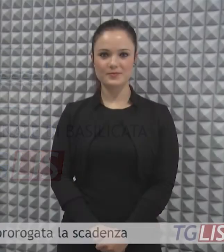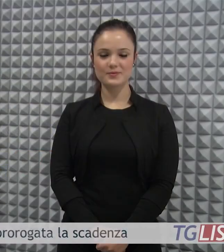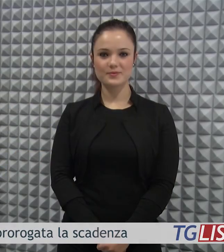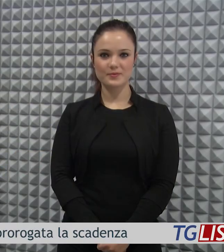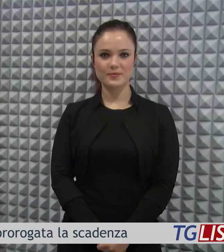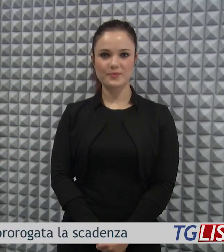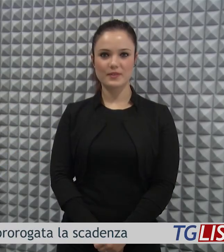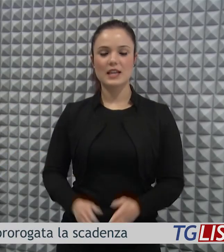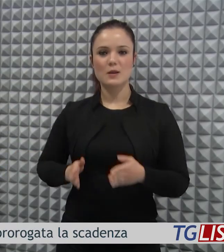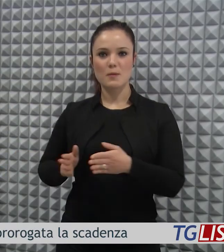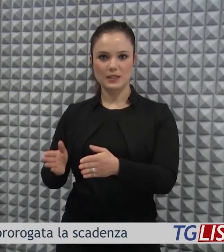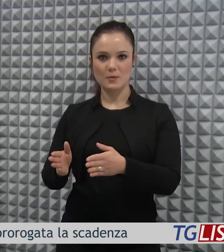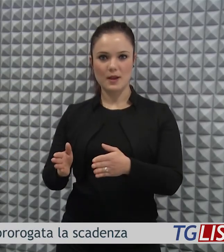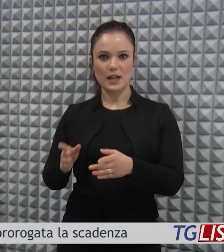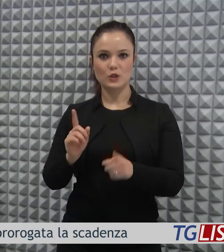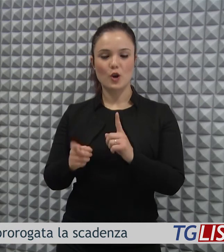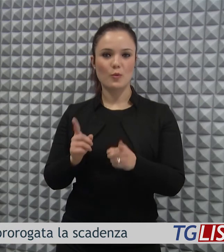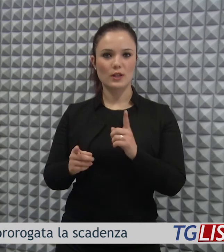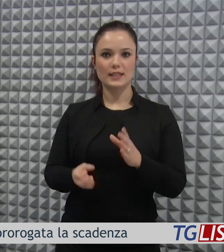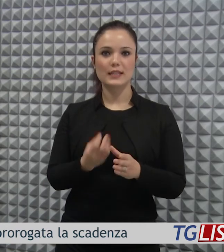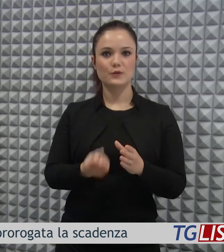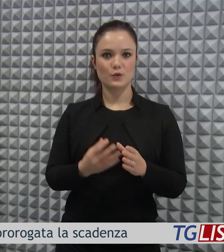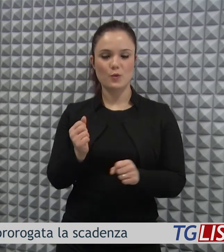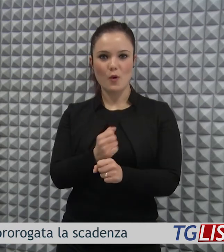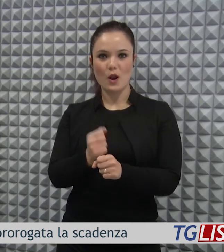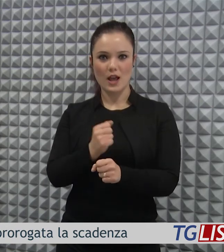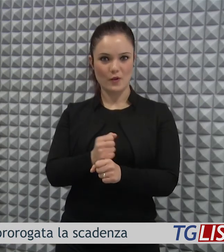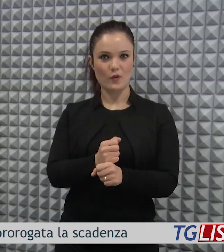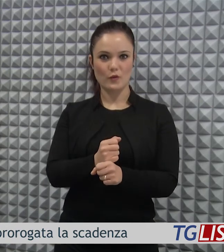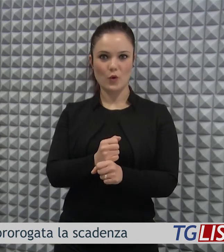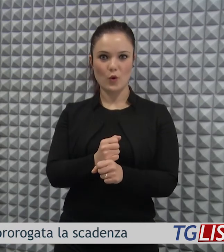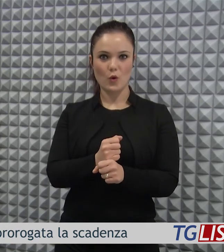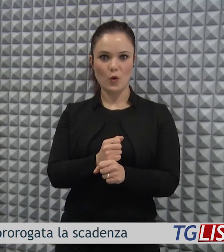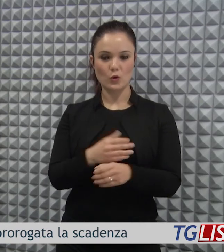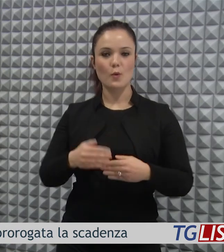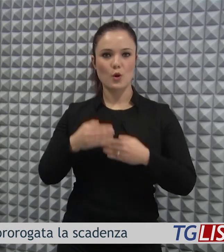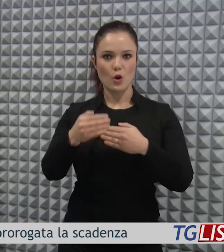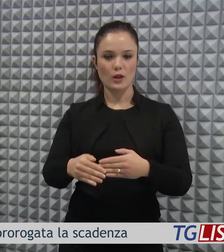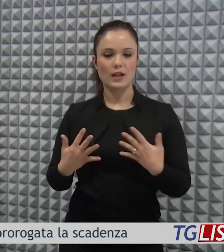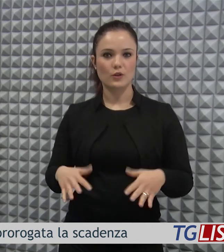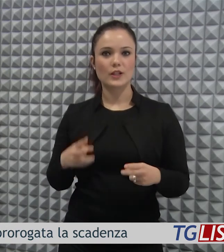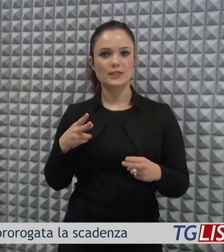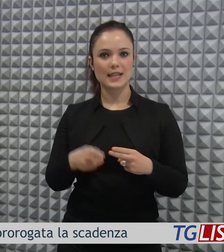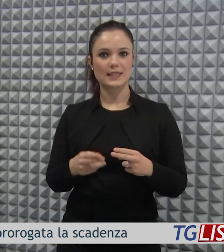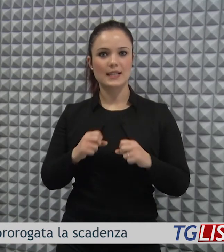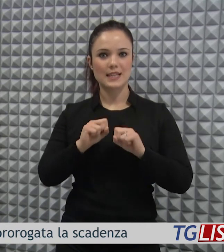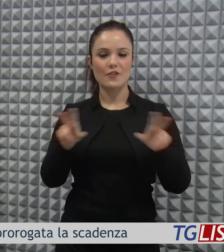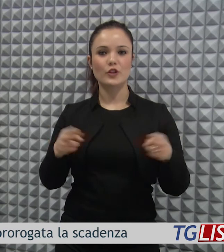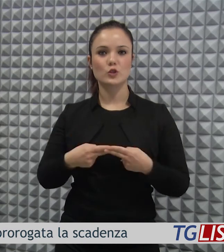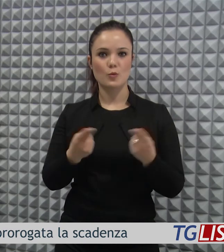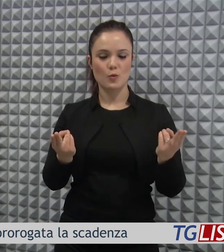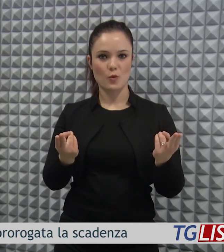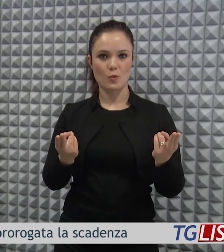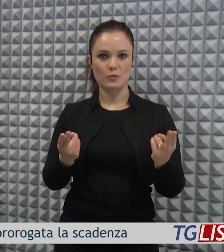Il Dipartimento Politiche di Sviluppo e Lavoro ha prorogato la scadenza dell